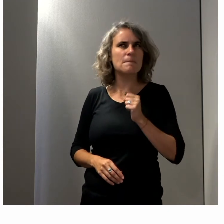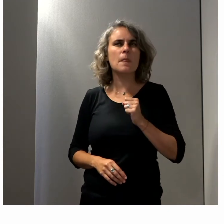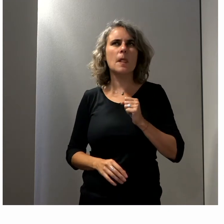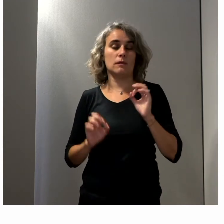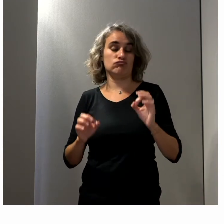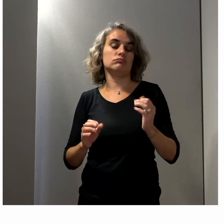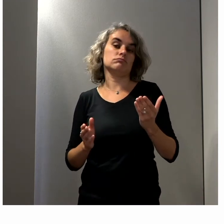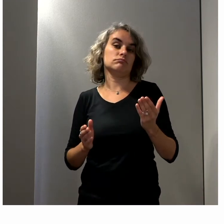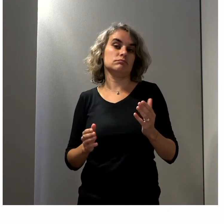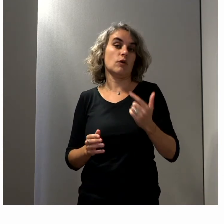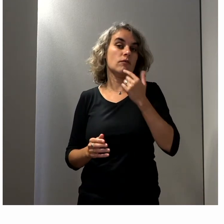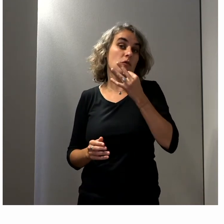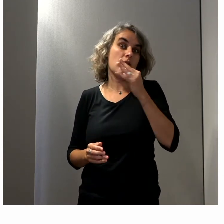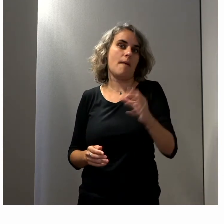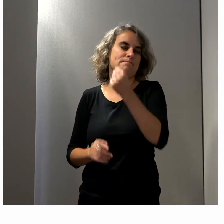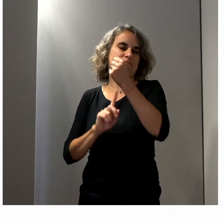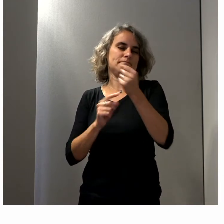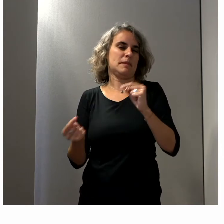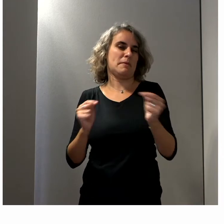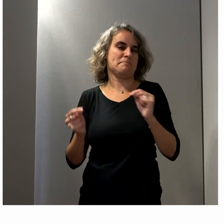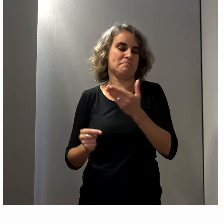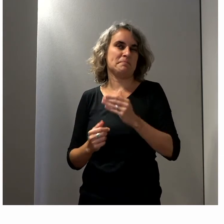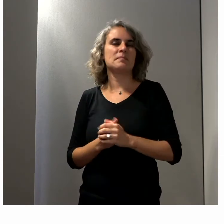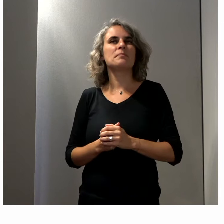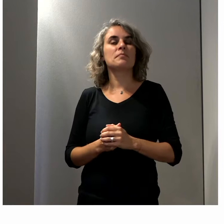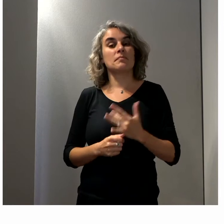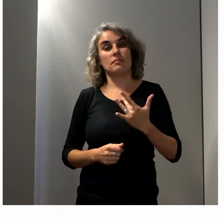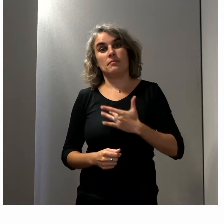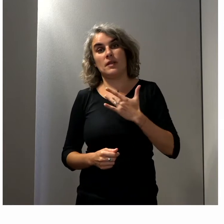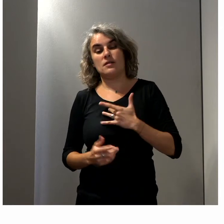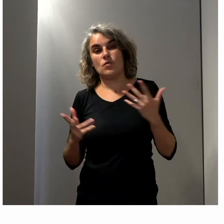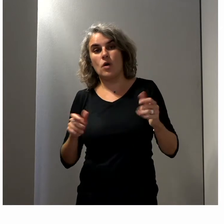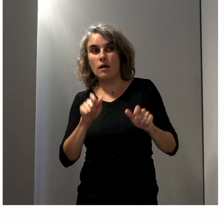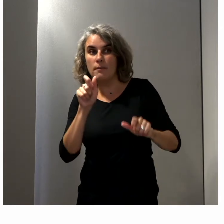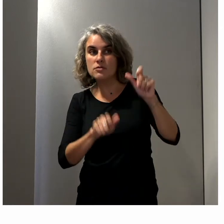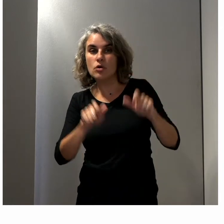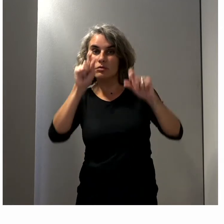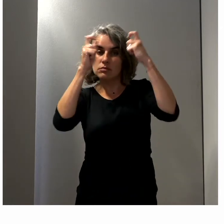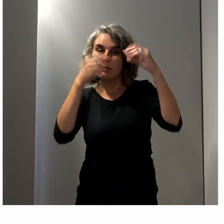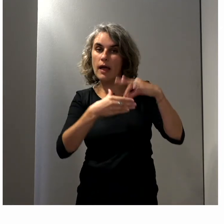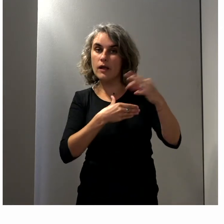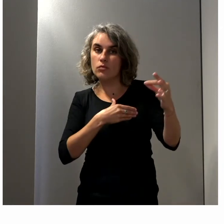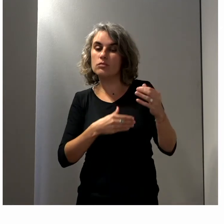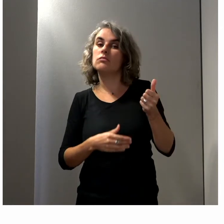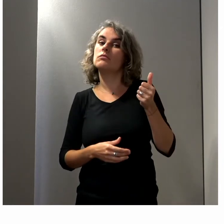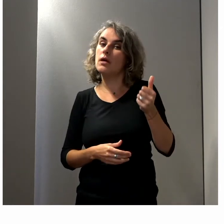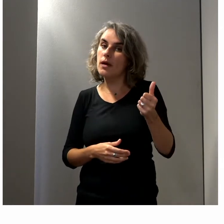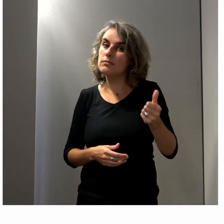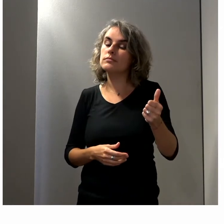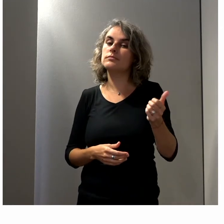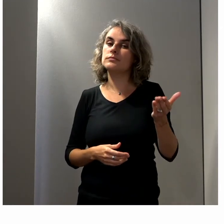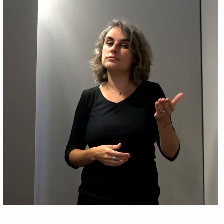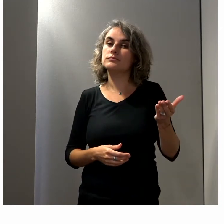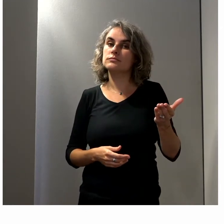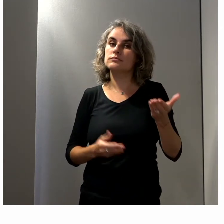notre débat de ce matin qu'il est intéressant de trouver des élus qui puissent témoigner de